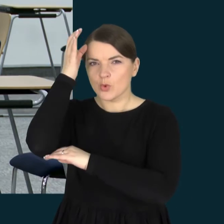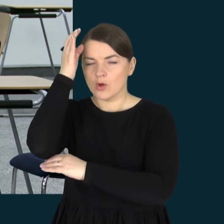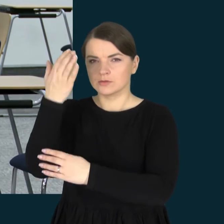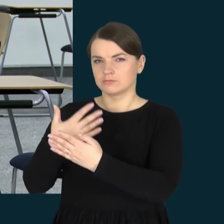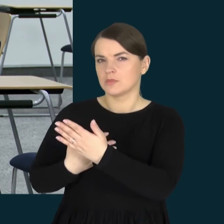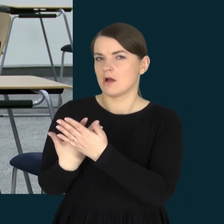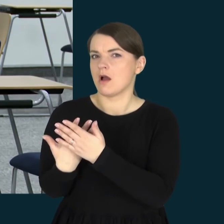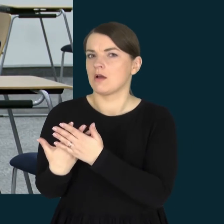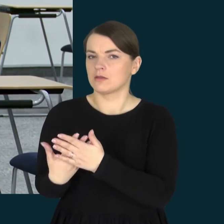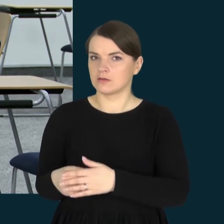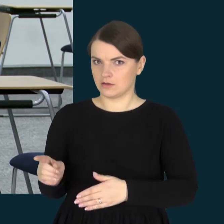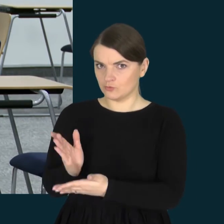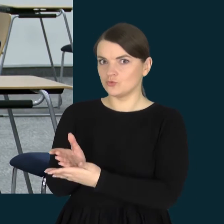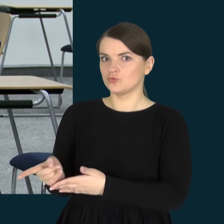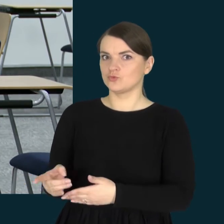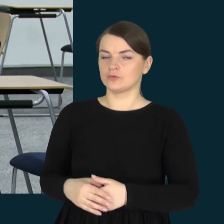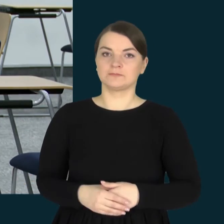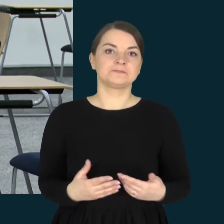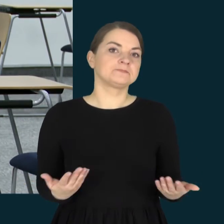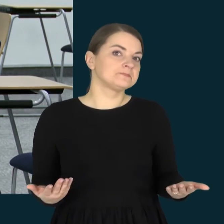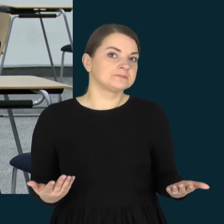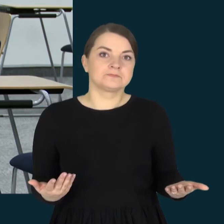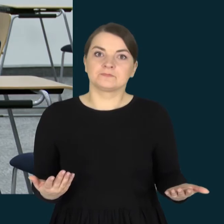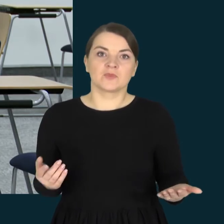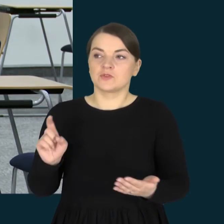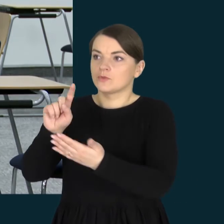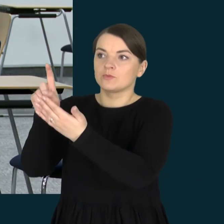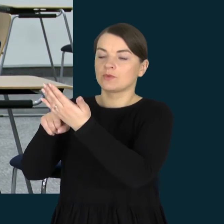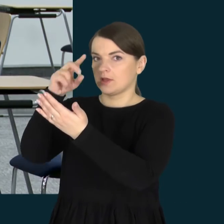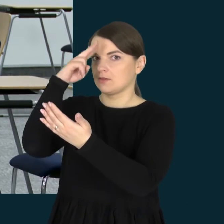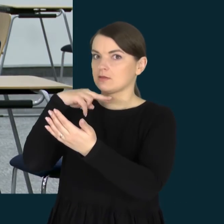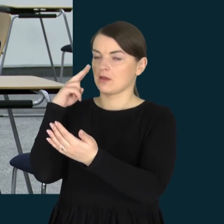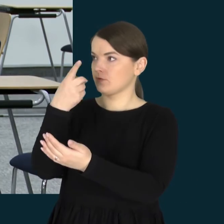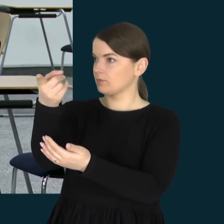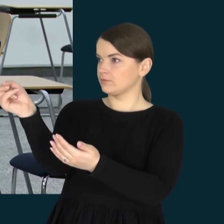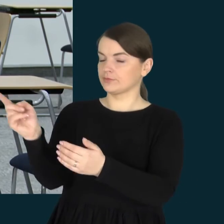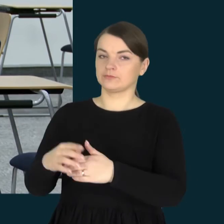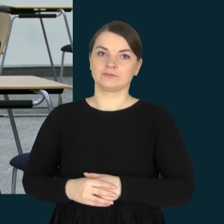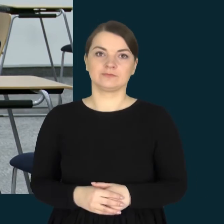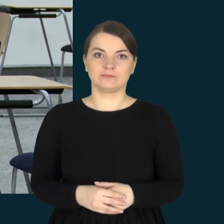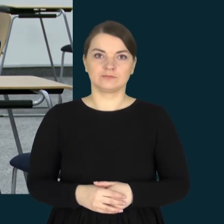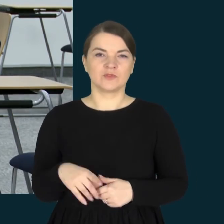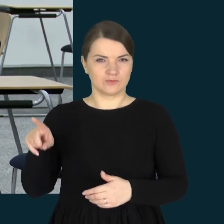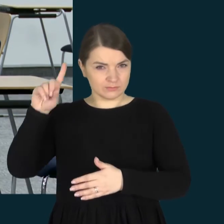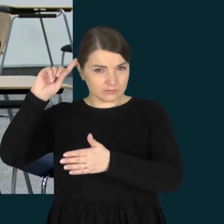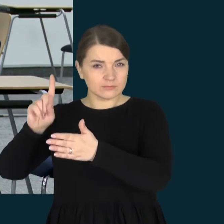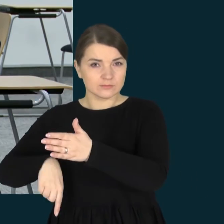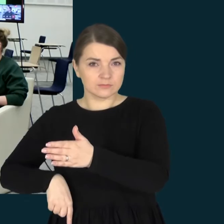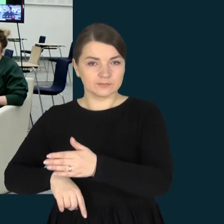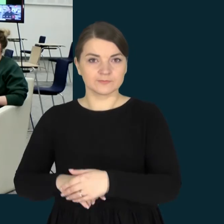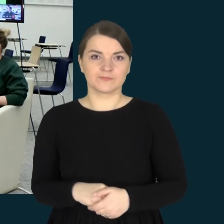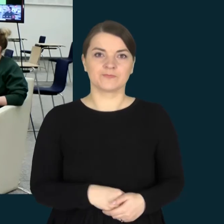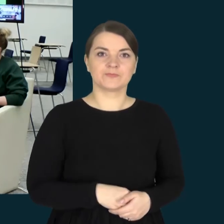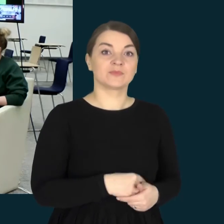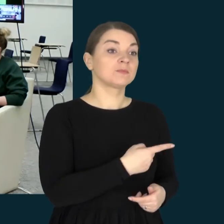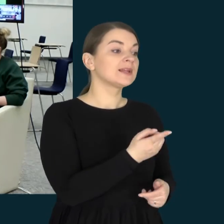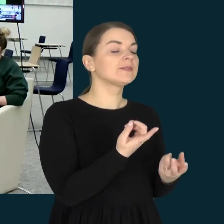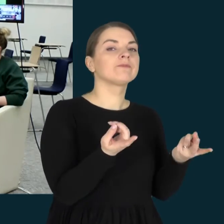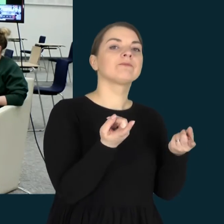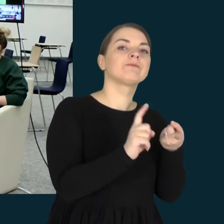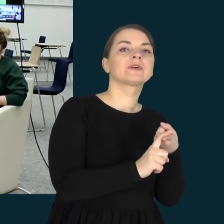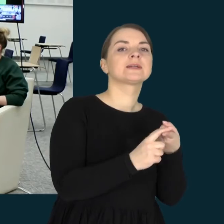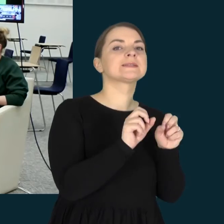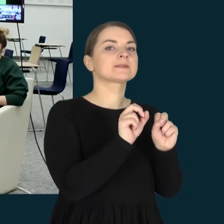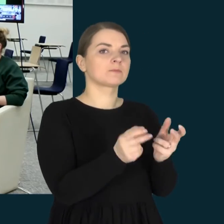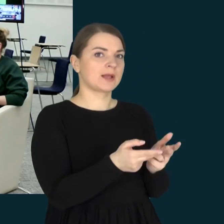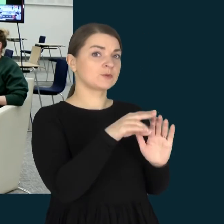ir aktyvus pamokoji. Tai čia klausimas jau tėvams turbūt. Ar jie tiki, Bet vis dėl to jūs tai, kad pagal tą specialią